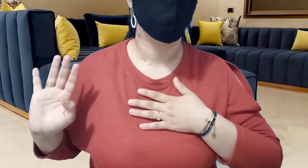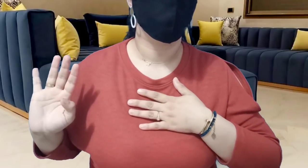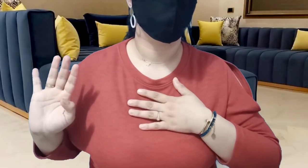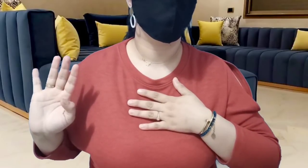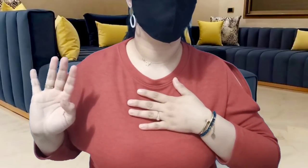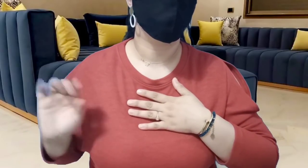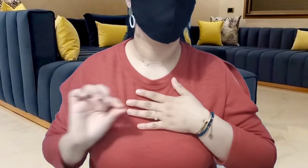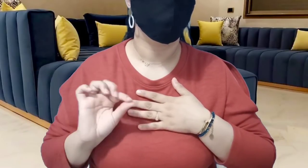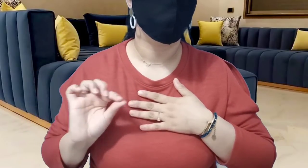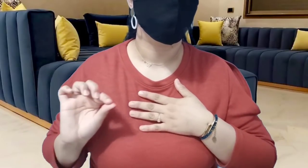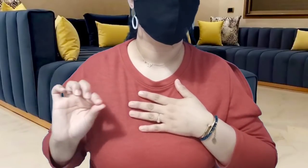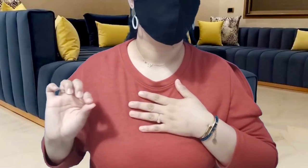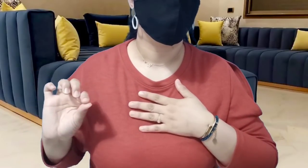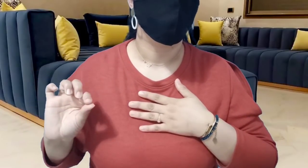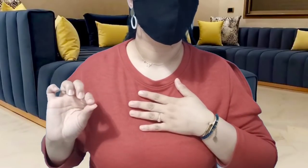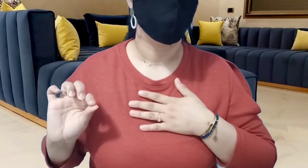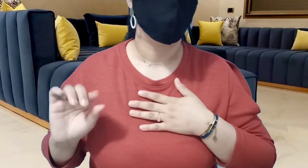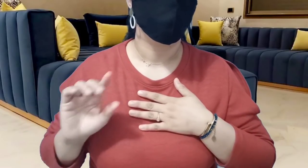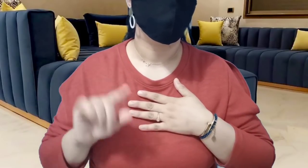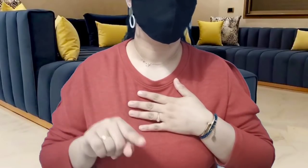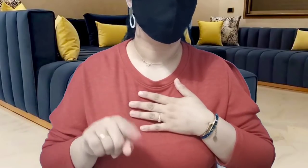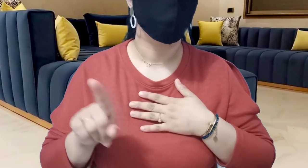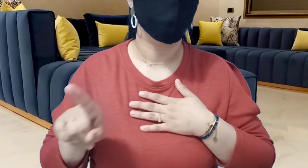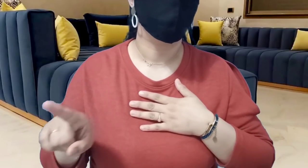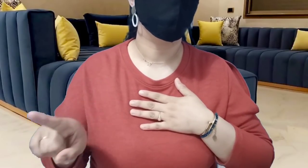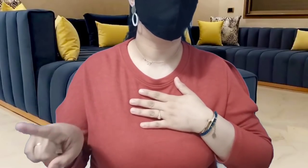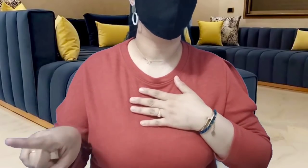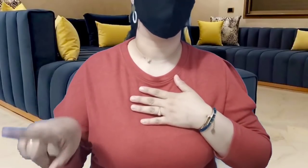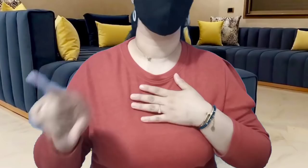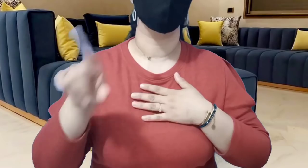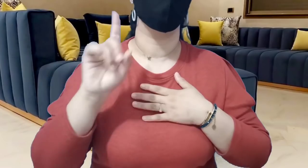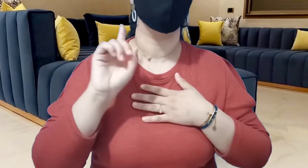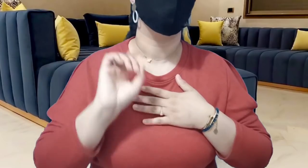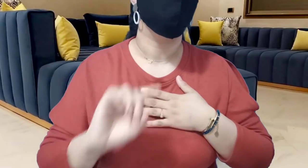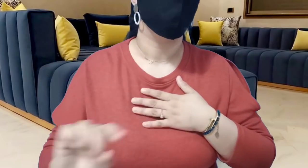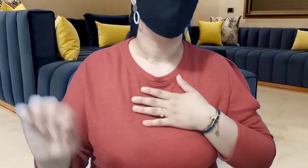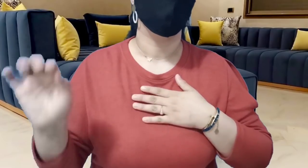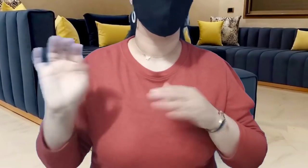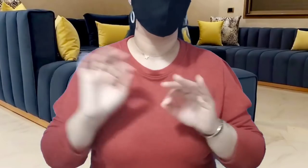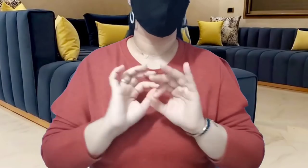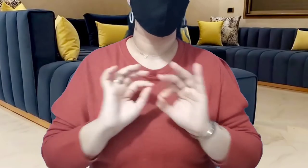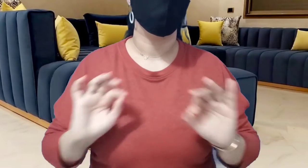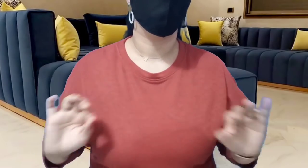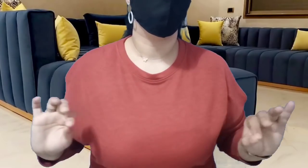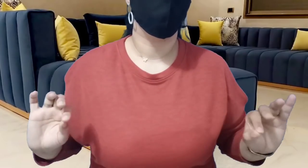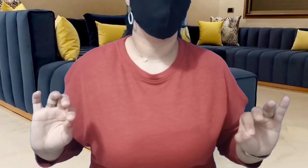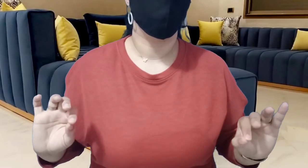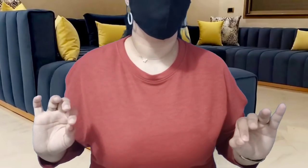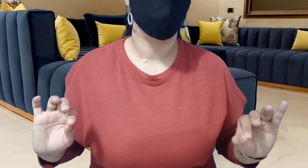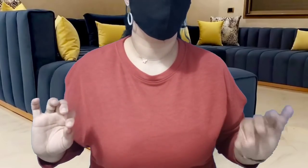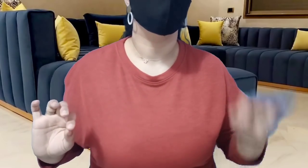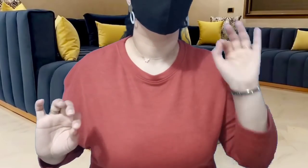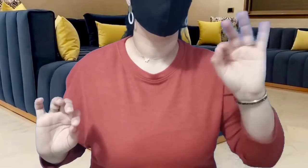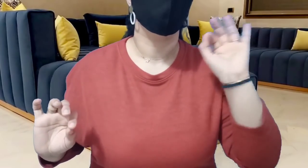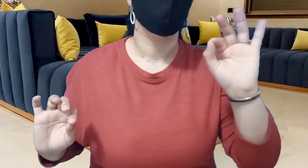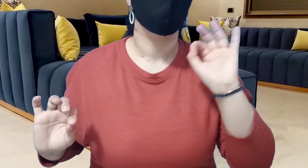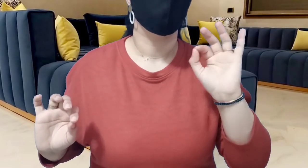ومليه لم أخليتوش بنته فاسيقة وم أخليتوش بنته السحارة لم أخليتوش بنته بغيتو تلسقوا لها مونتيف